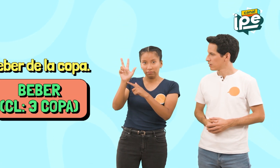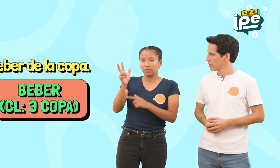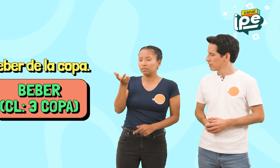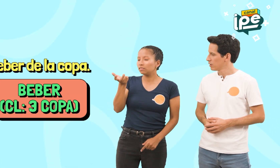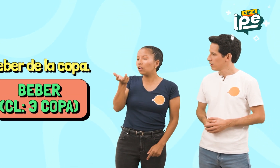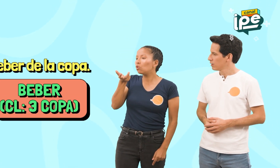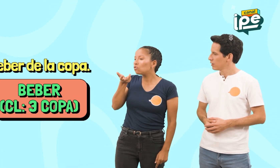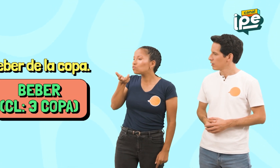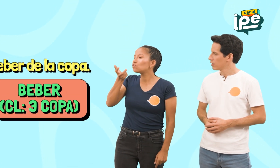Beber de la copa.